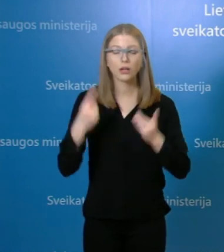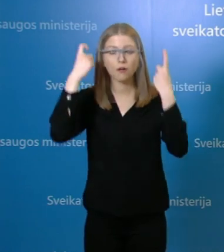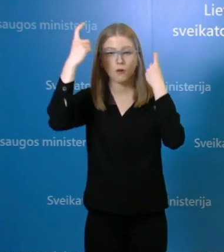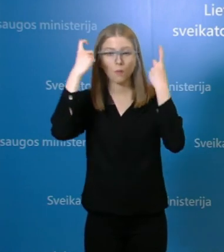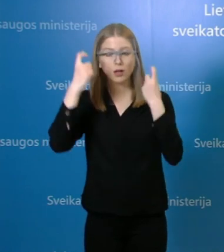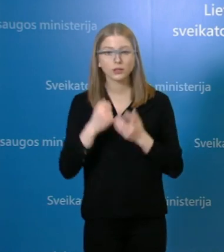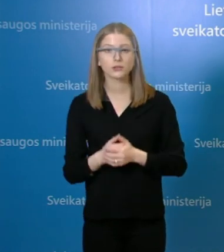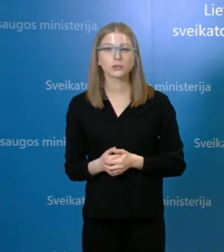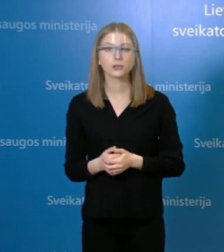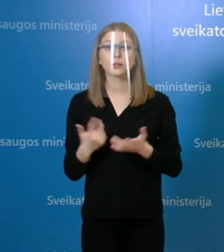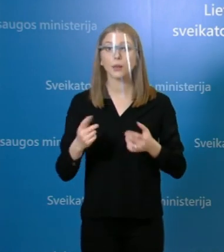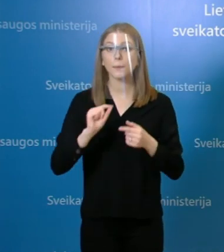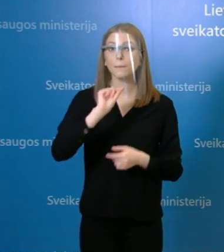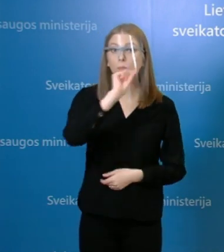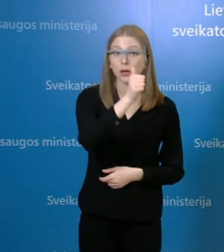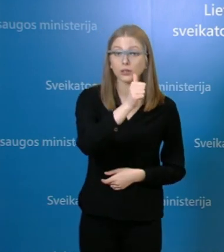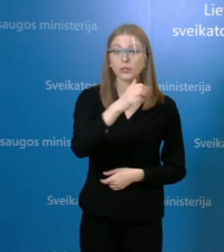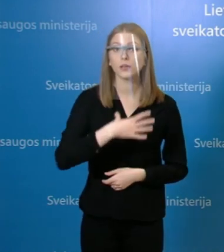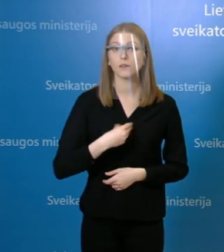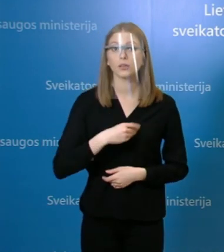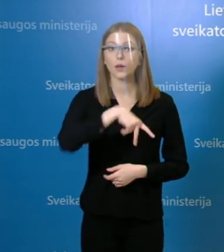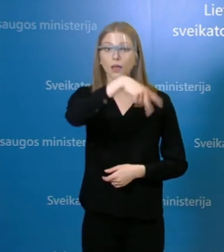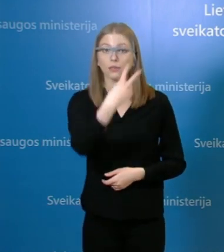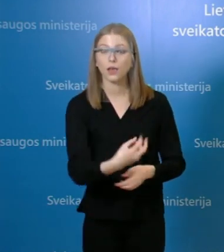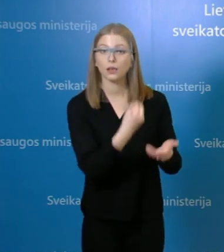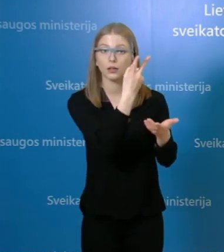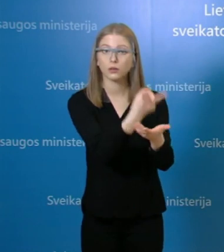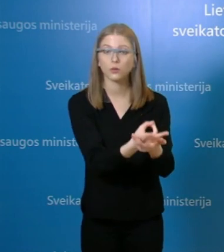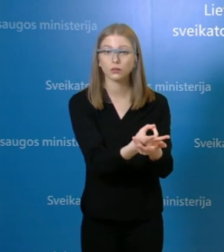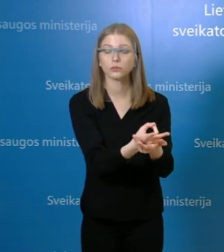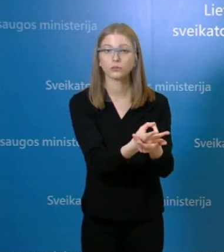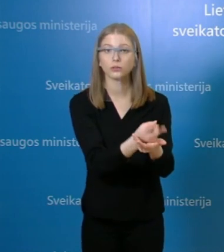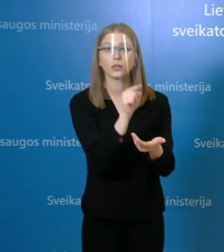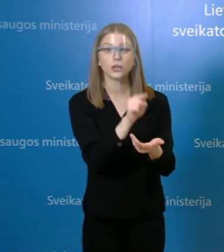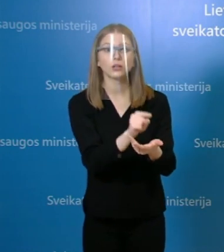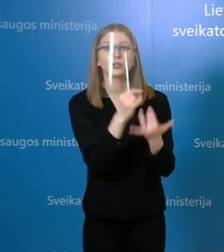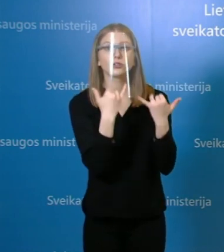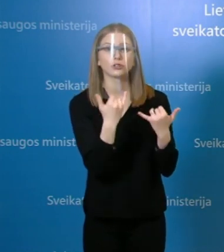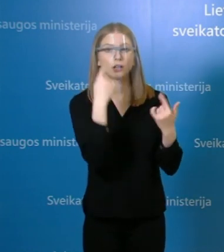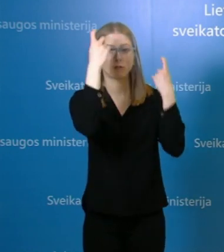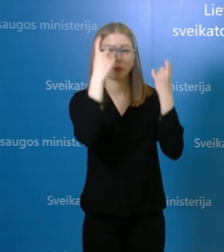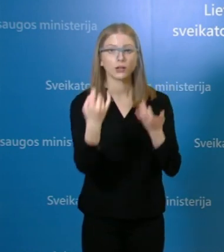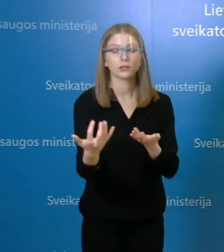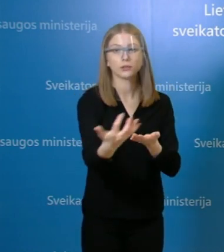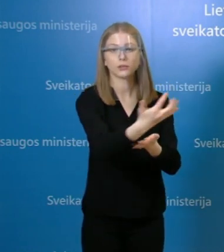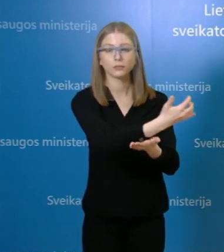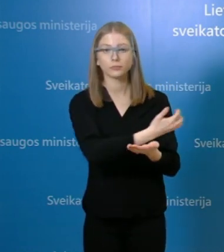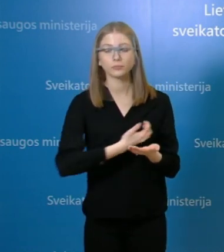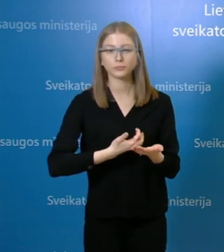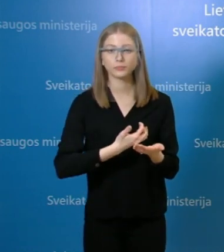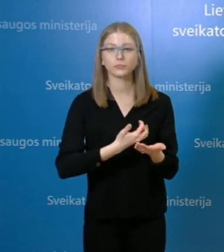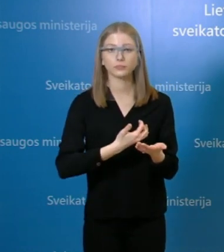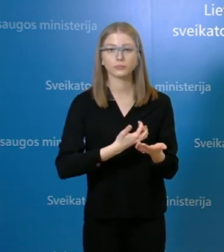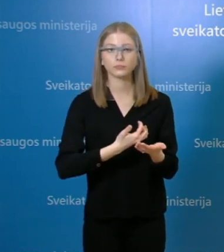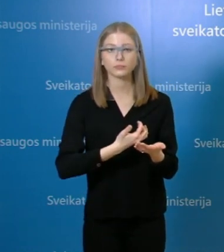Tai visų pirma situacija Respublikinėje Vilniaus universitetinėje ligoninėje. Šiandien buvo gauta informacija apie dar vienai